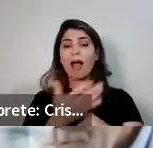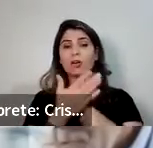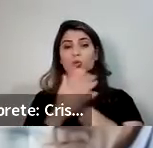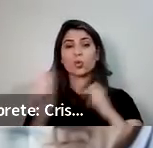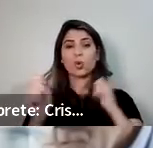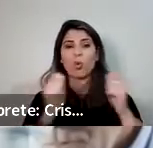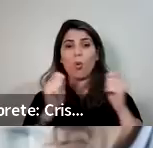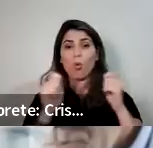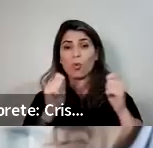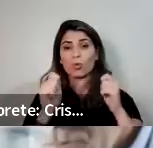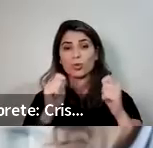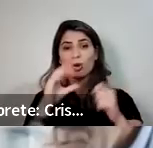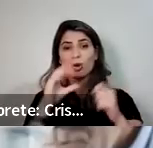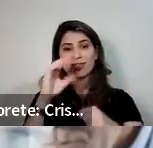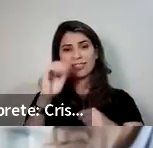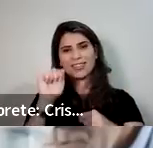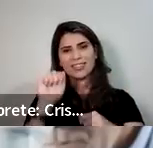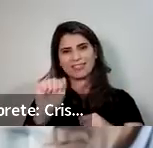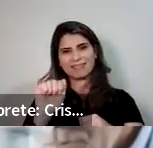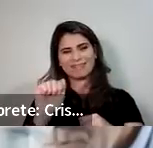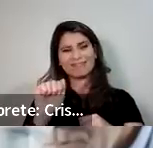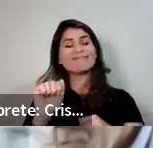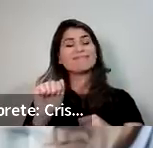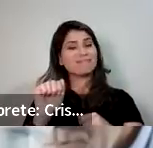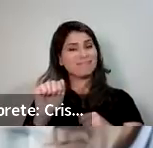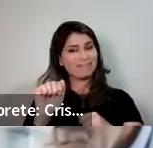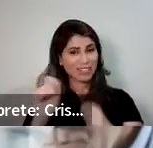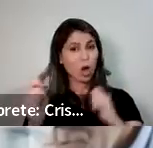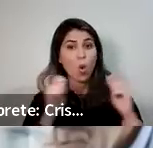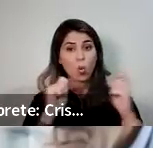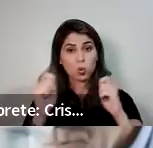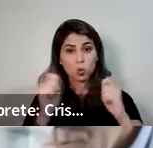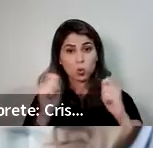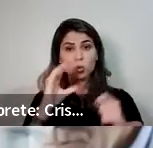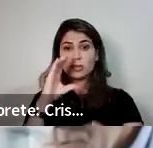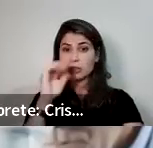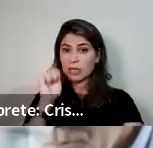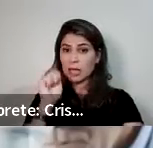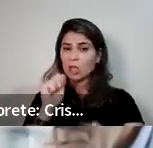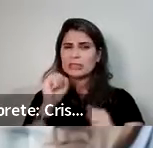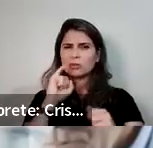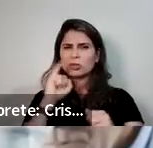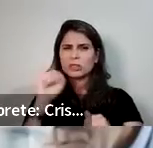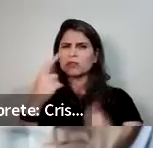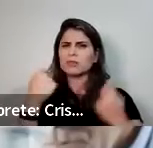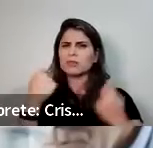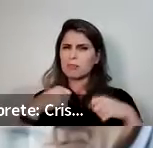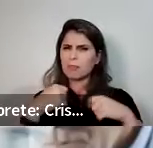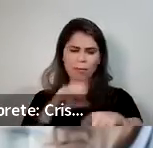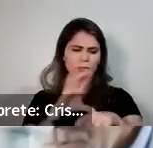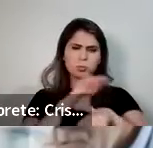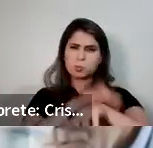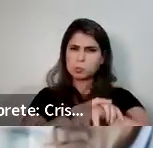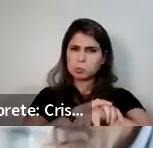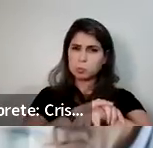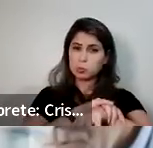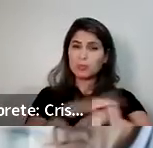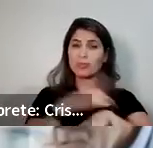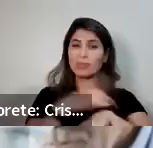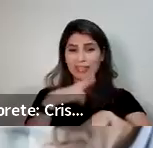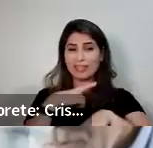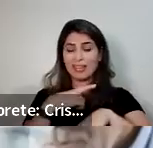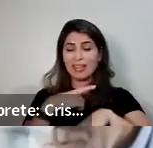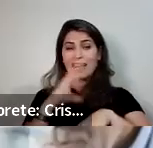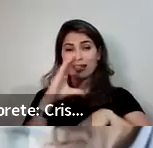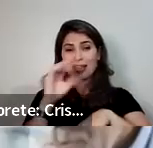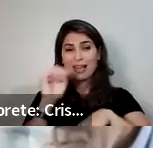ter isso mais, porque o magnésio vai controlar a saída. Nesse caso, precisa ir embora, porque ele tem excesso. Mas